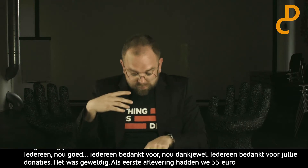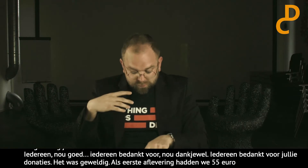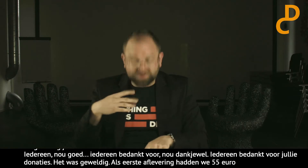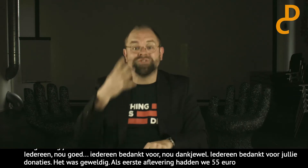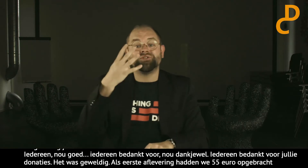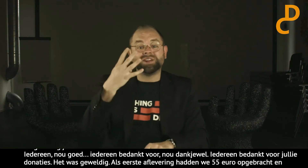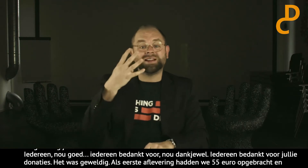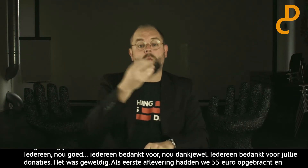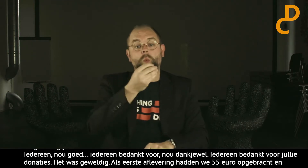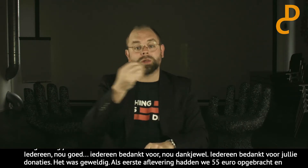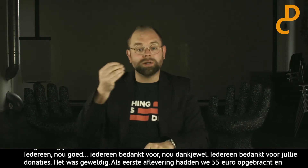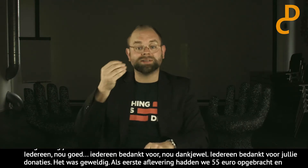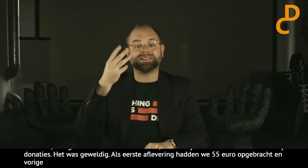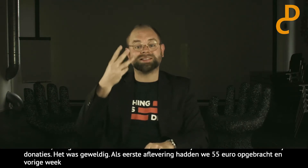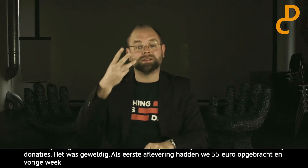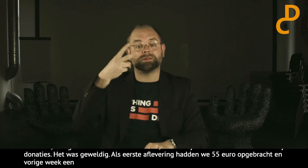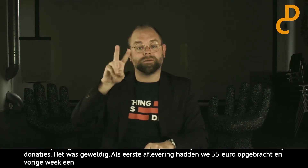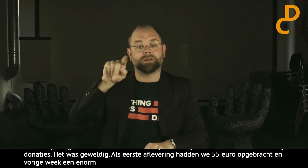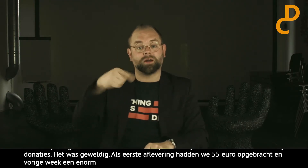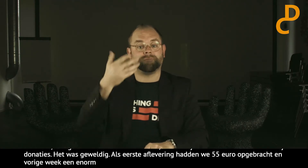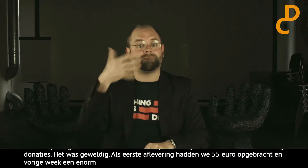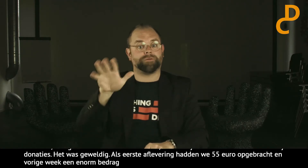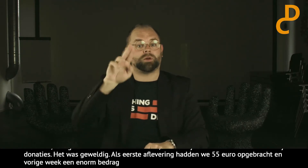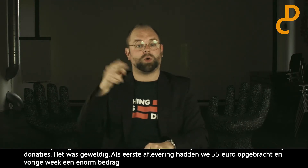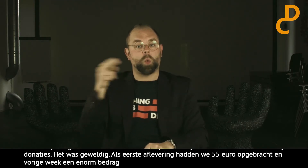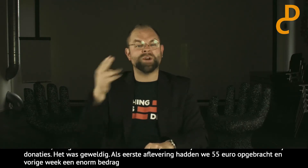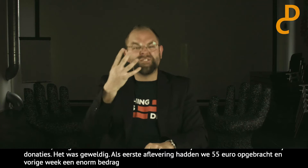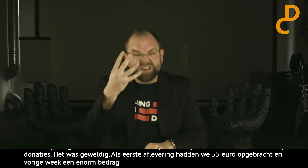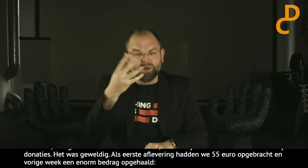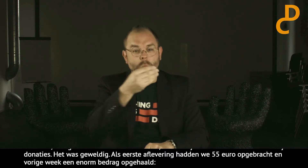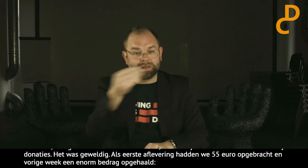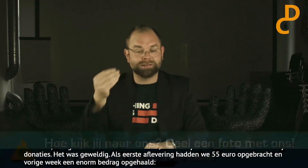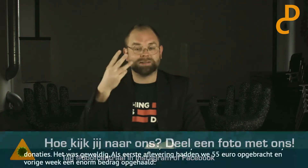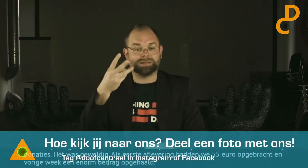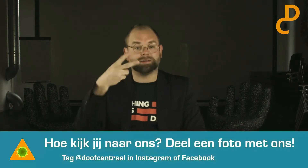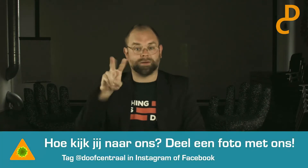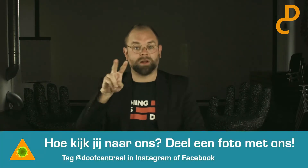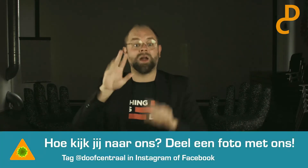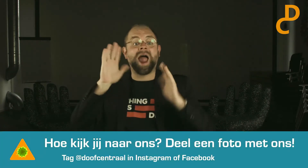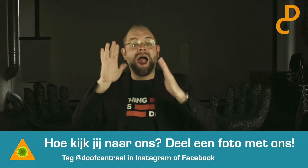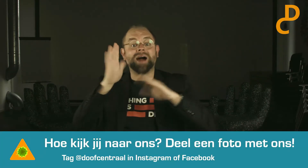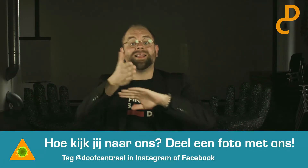opgehaald. Totaal 423,90 euro. 423